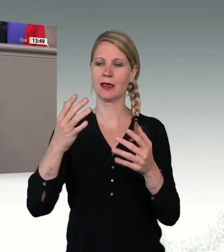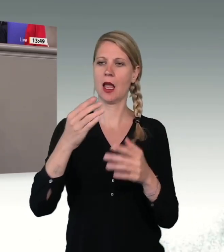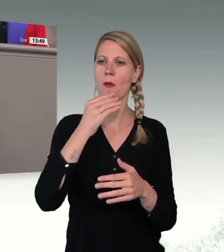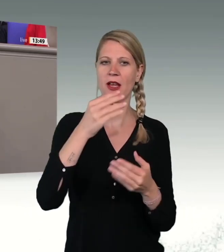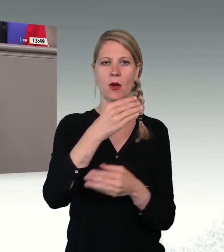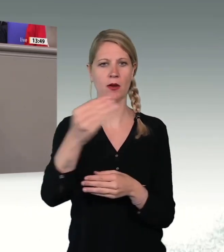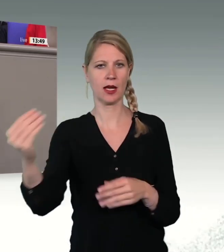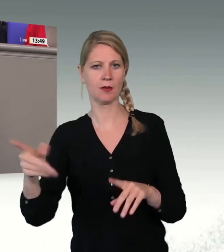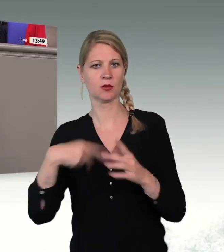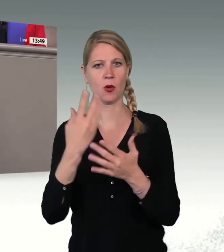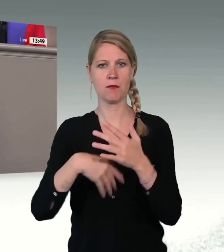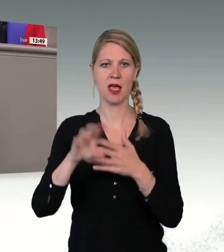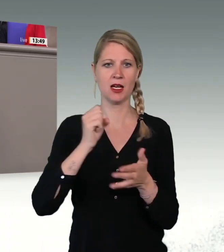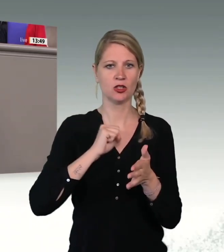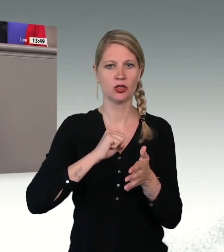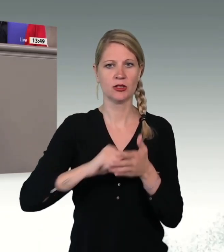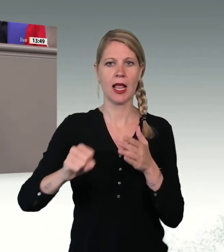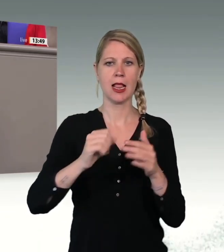Asylverfahren kommen. Ich danke Ihnen.